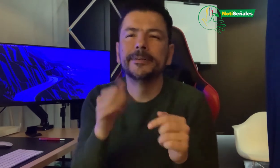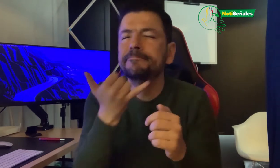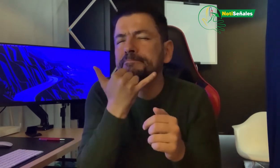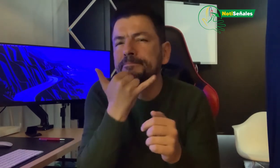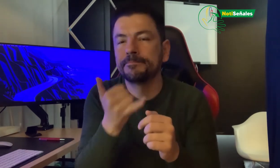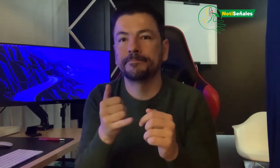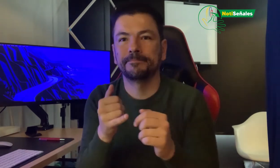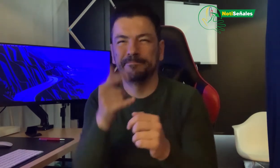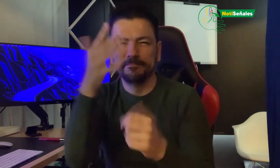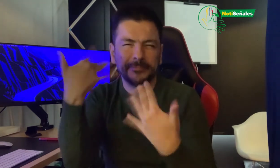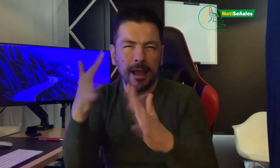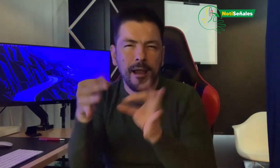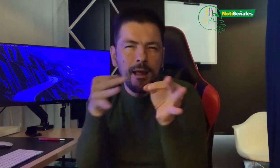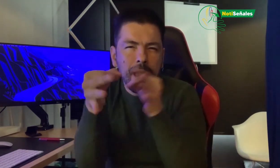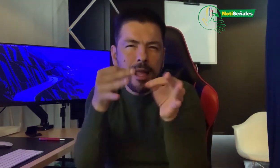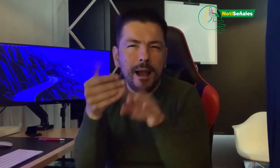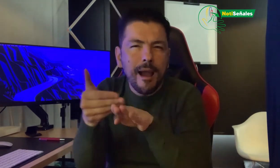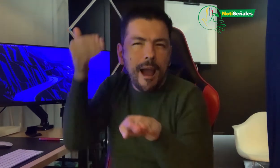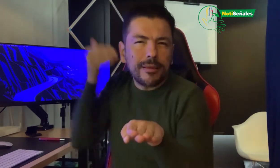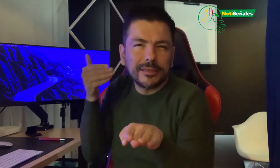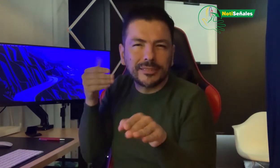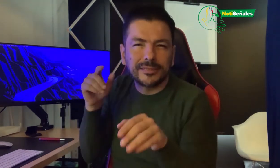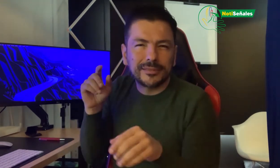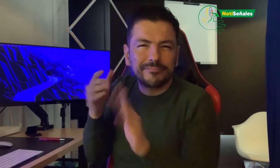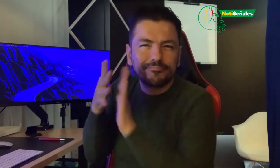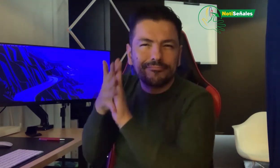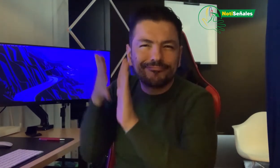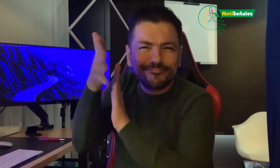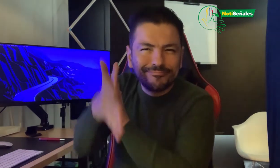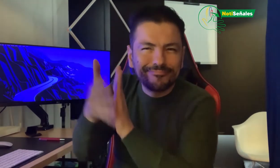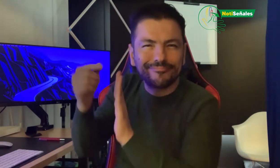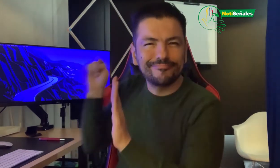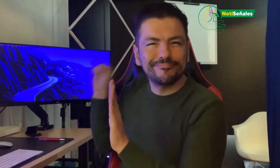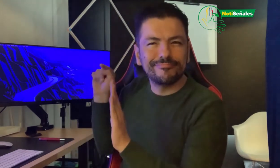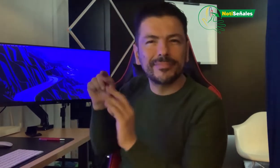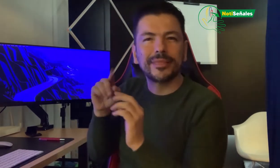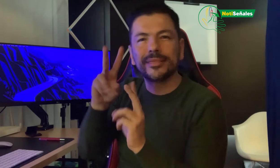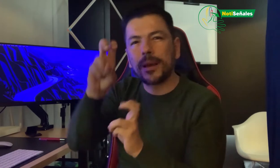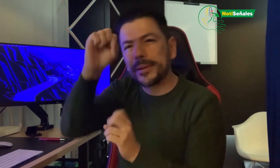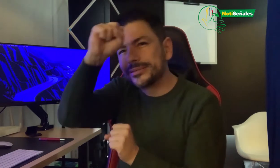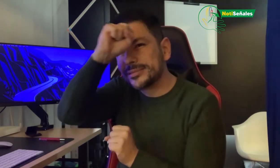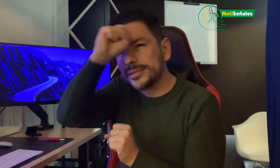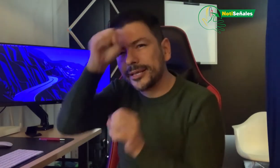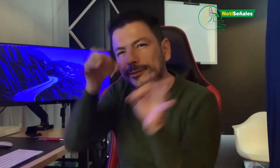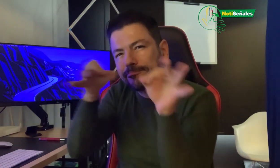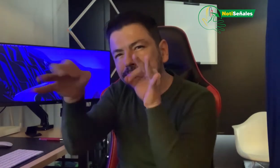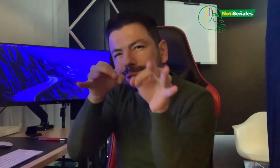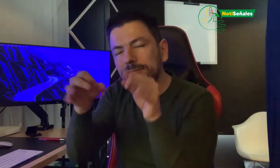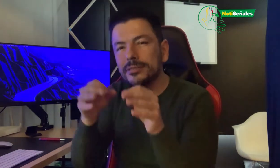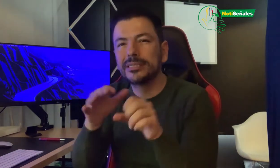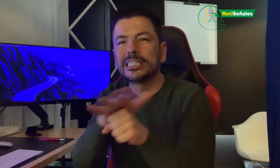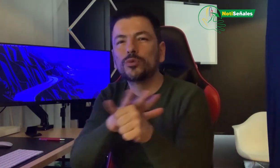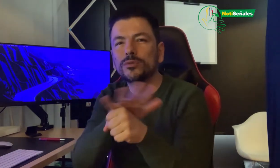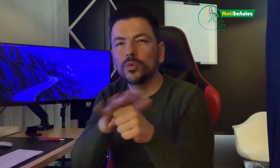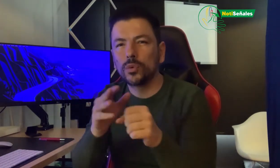han visto que antes en Noticeñales Sandra explicó la situación sobre el borrador que se